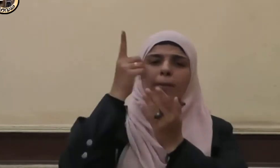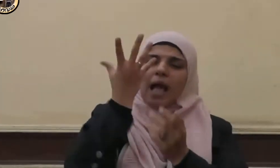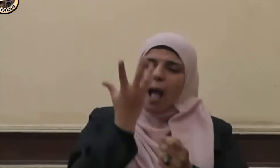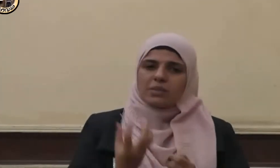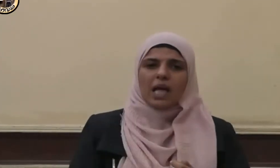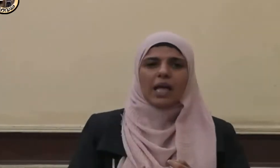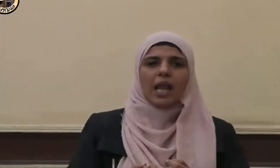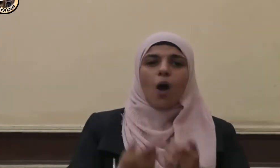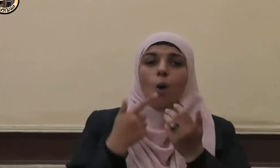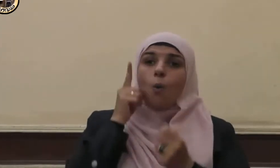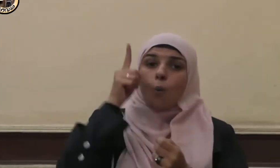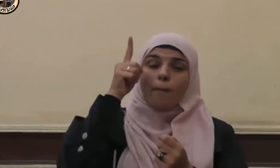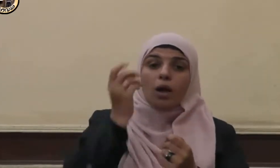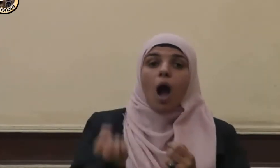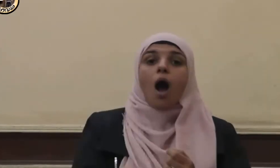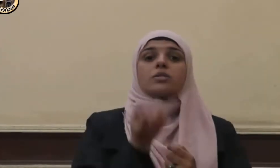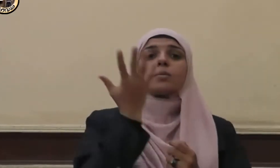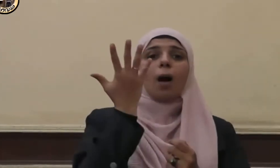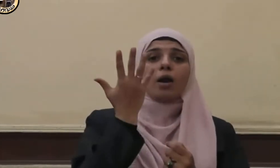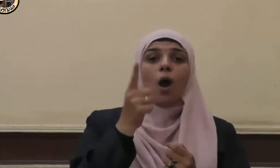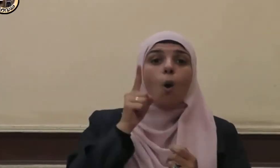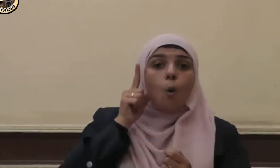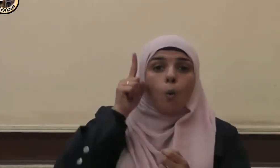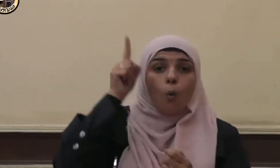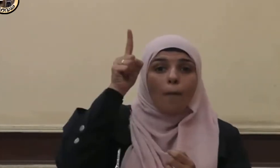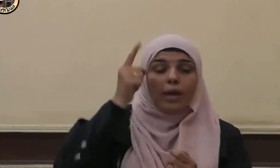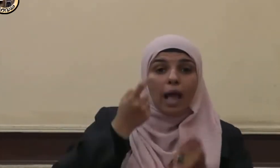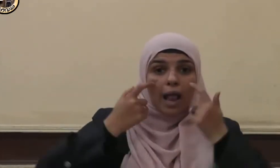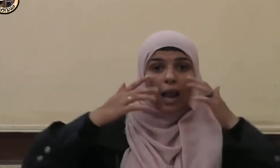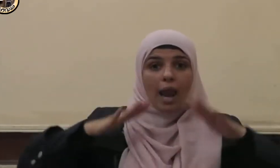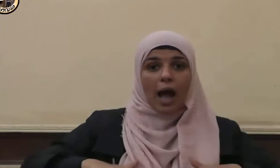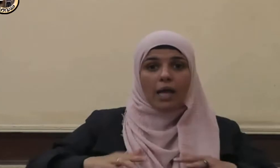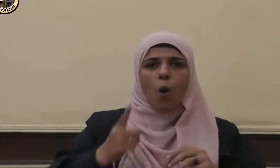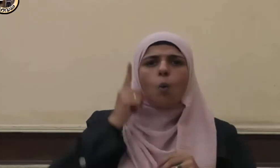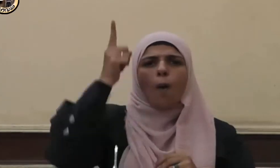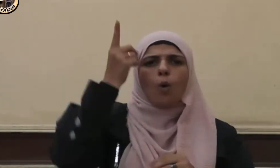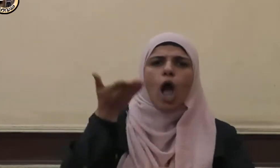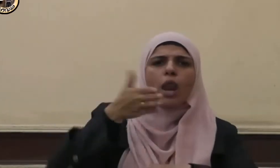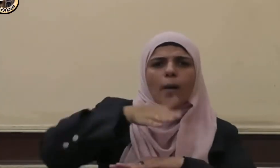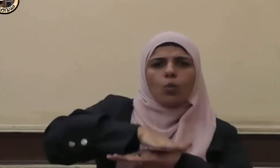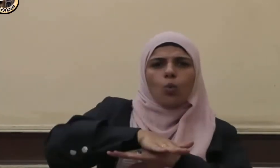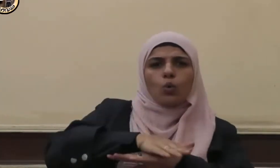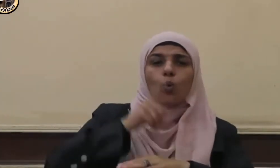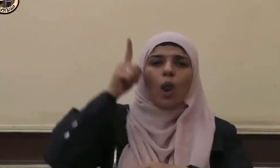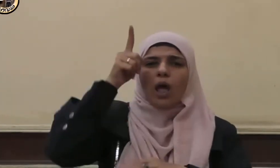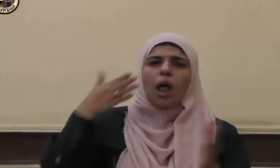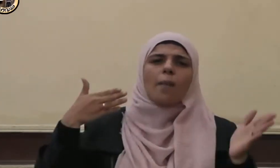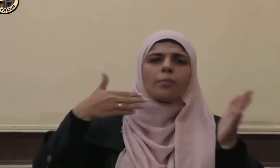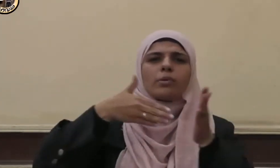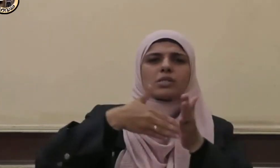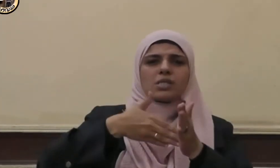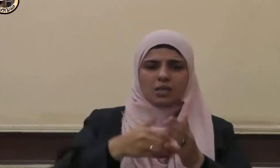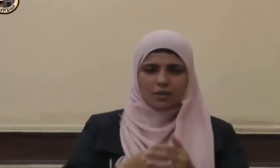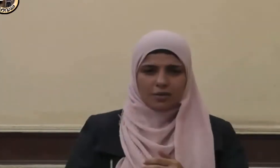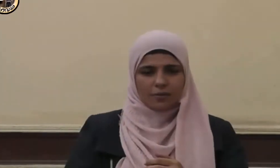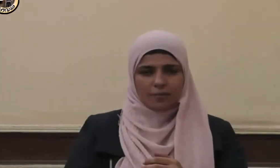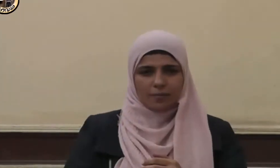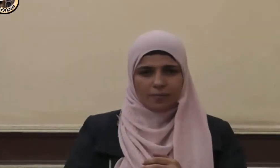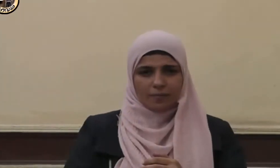وبك أصبحنا وبك نحيا وبك نموت وإليك النصير وقال